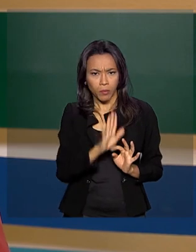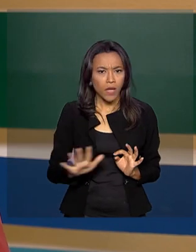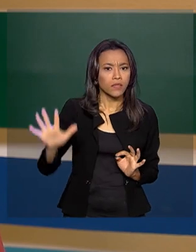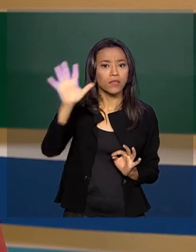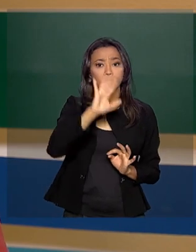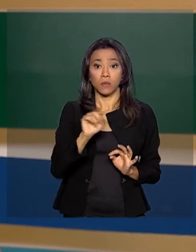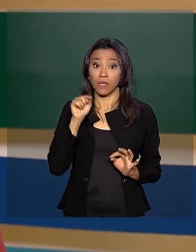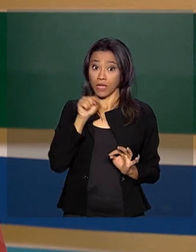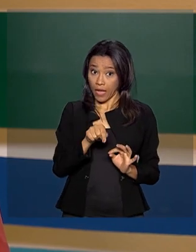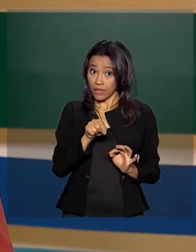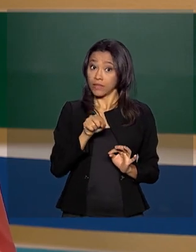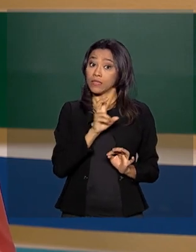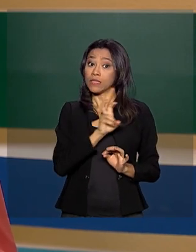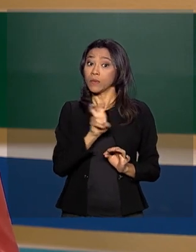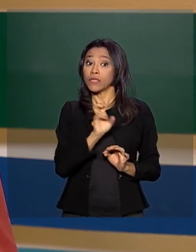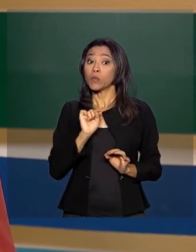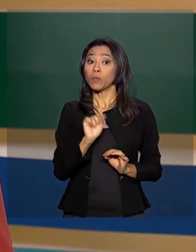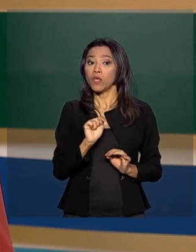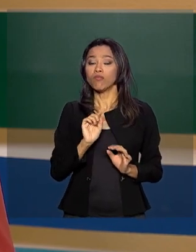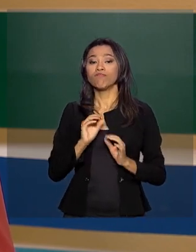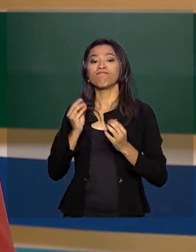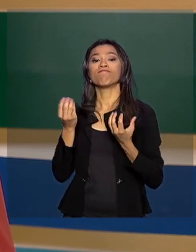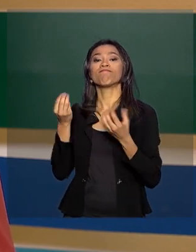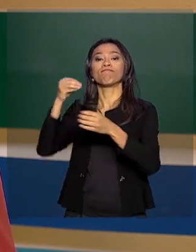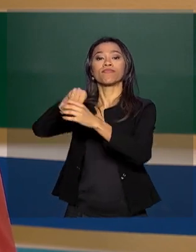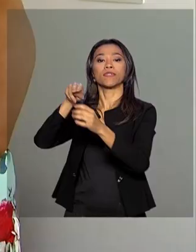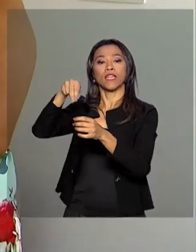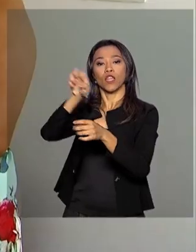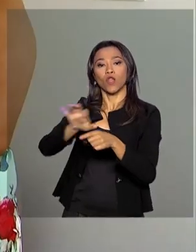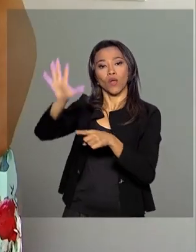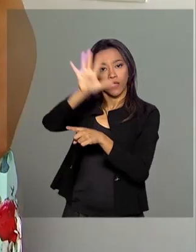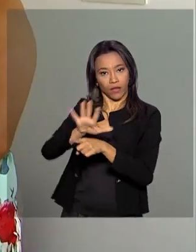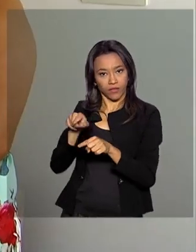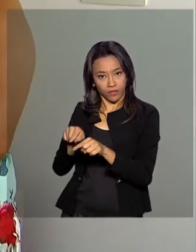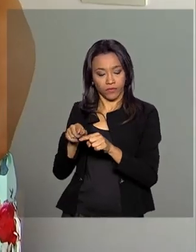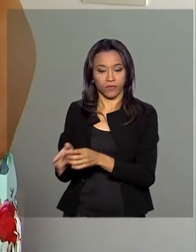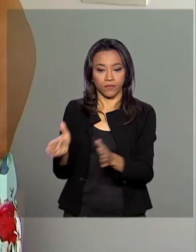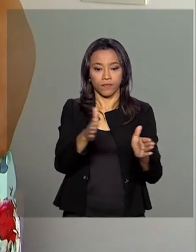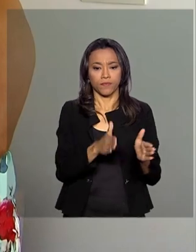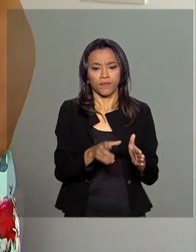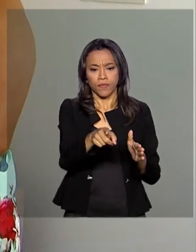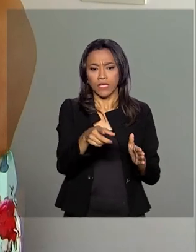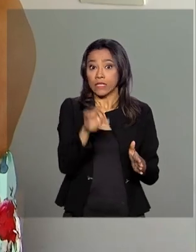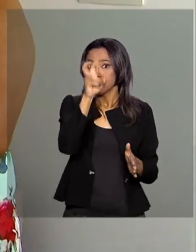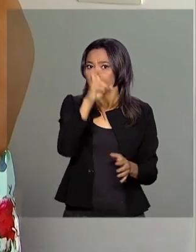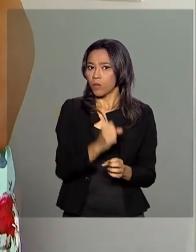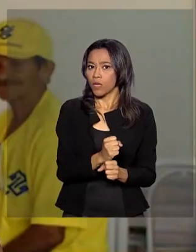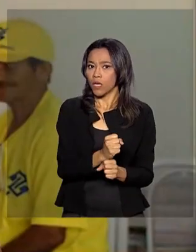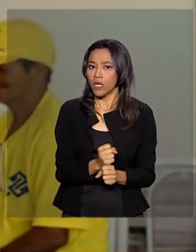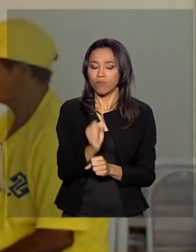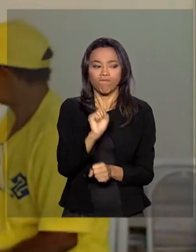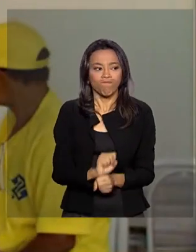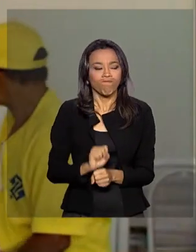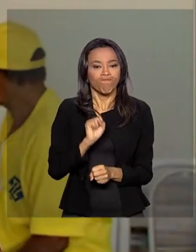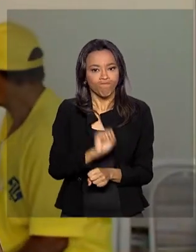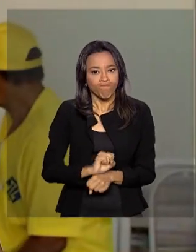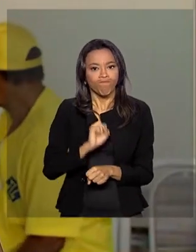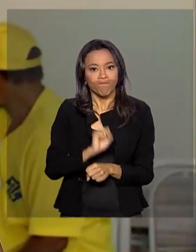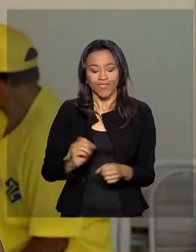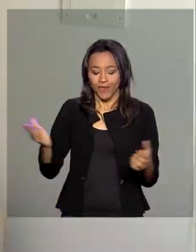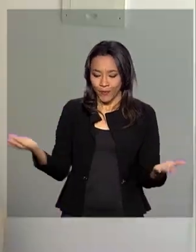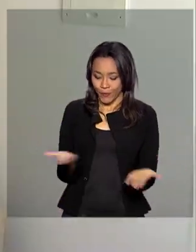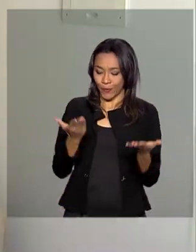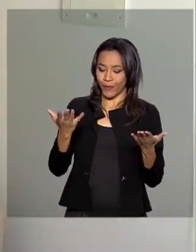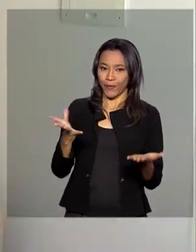cerca de 55 mil estão no Nordeste. Foram cinco anos de espera até receber as